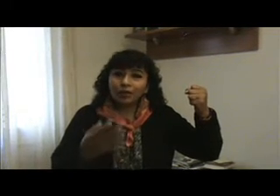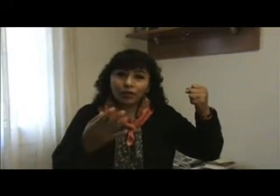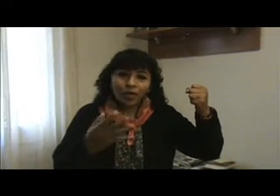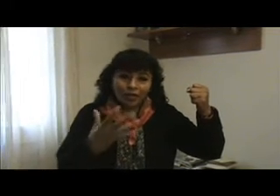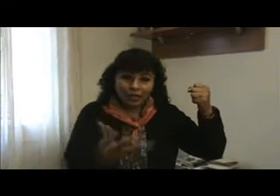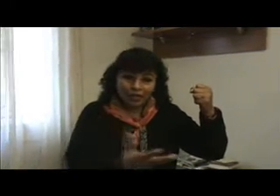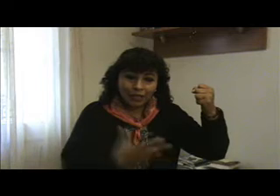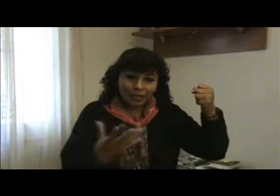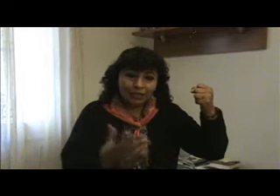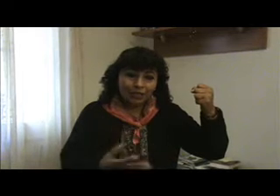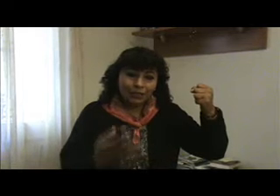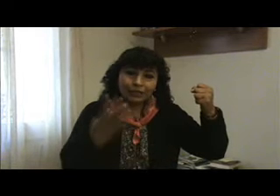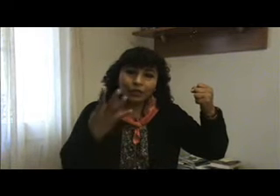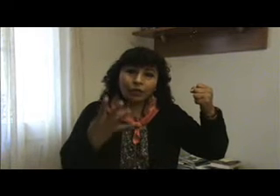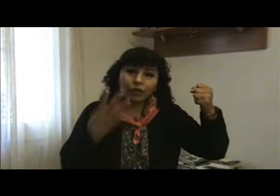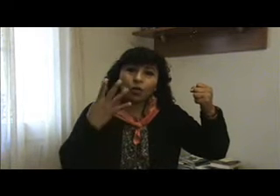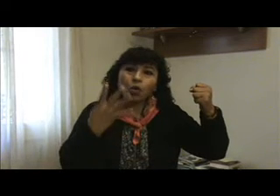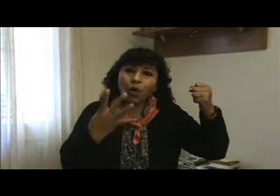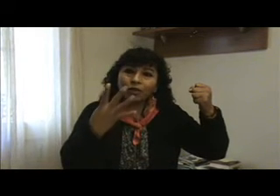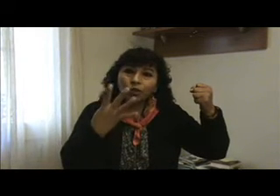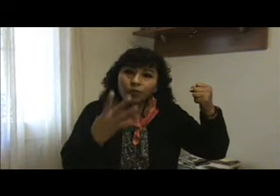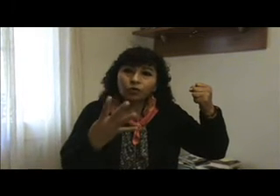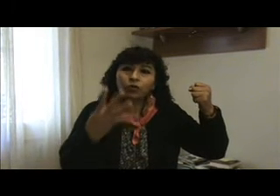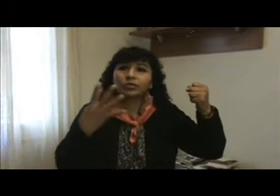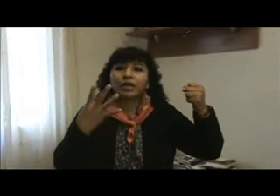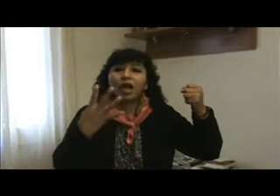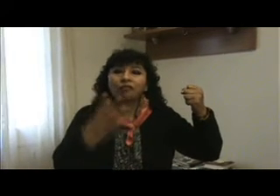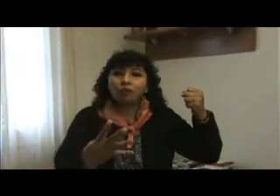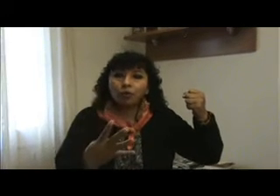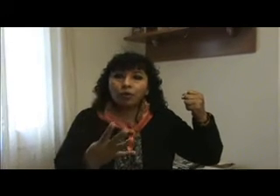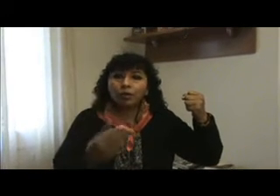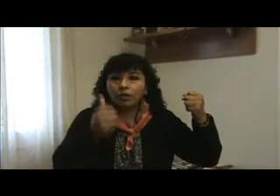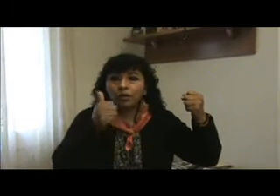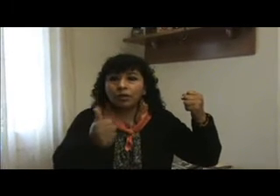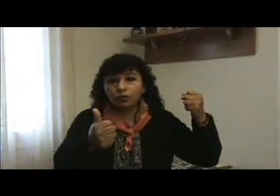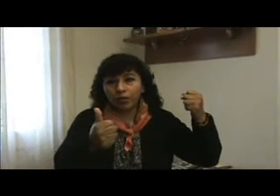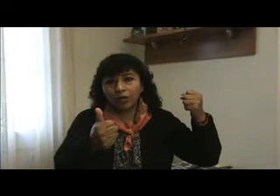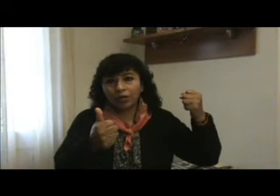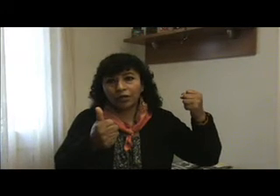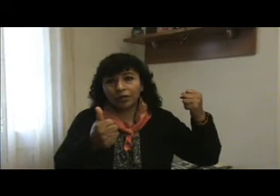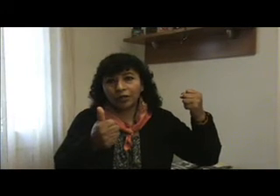ahí en ese debate se lograron cuatro votos a favor y uno en contra.